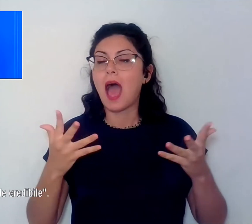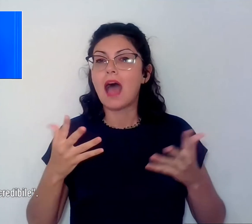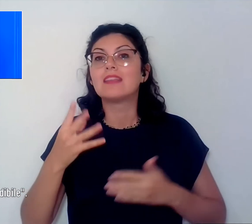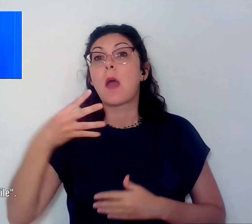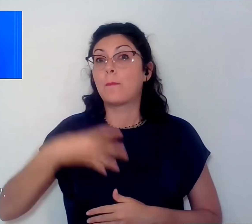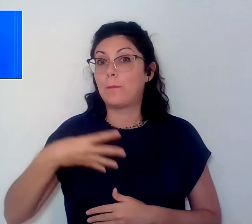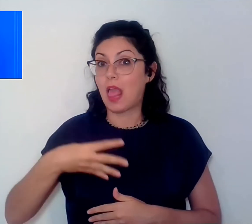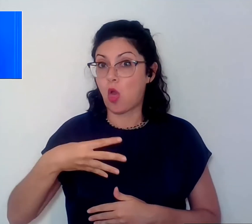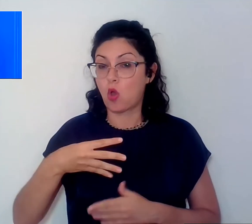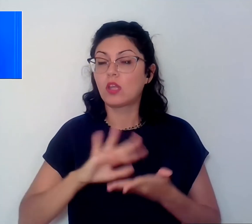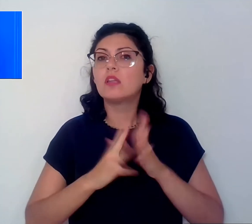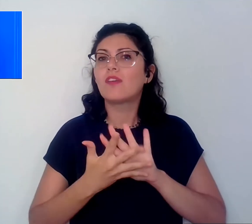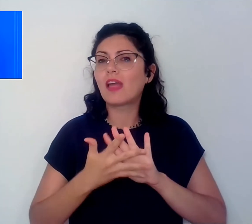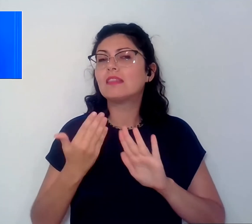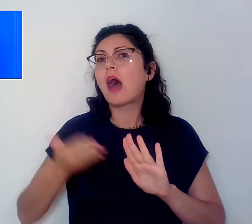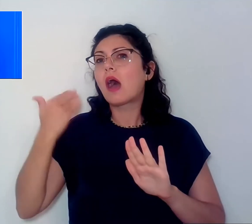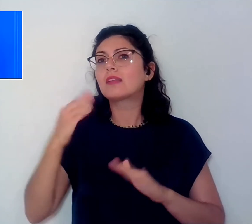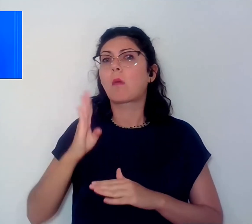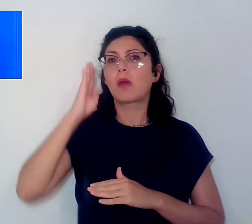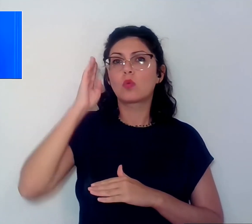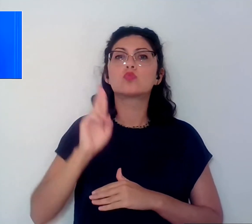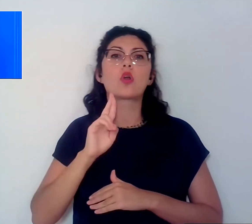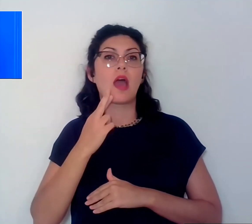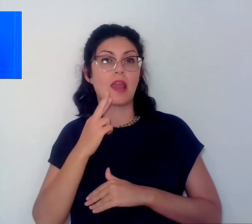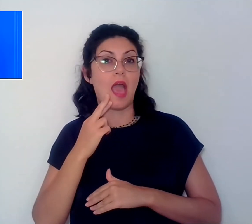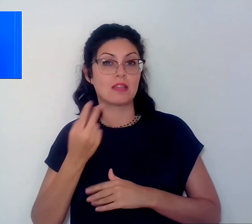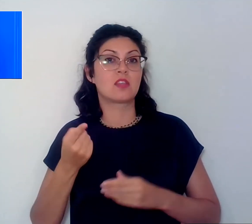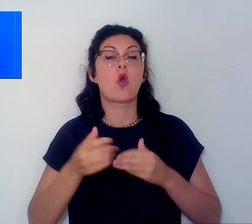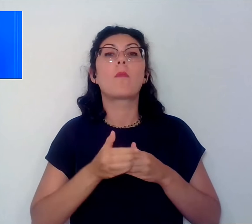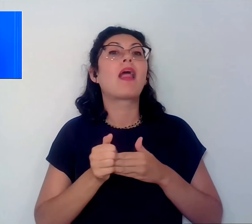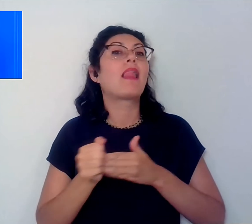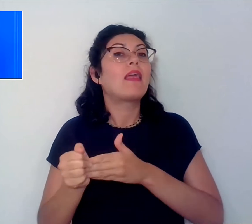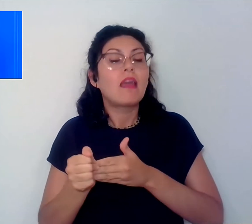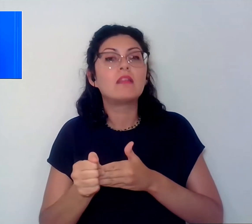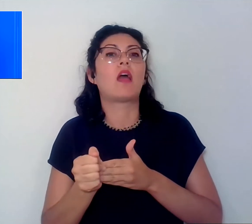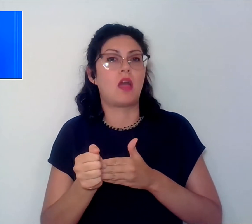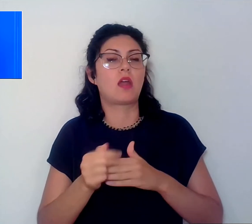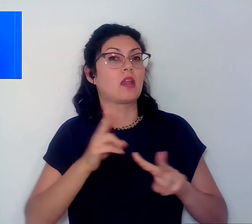che furono Berlusconi e Renzi, un leader nazionale credibile.